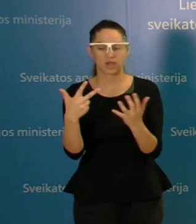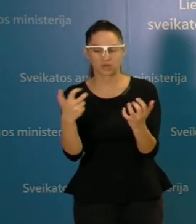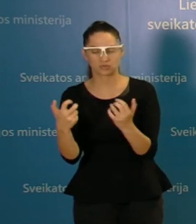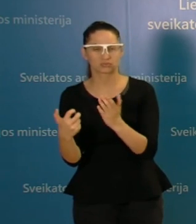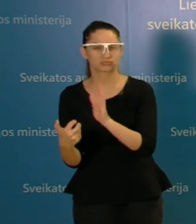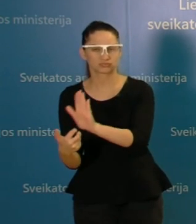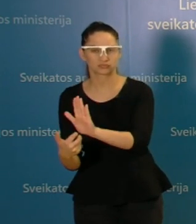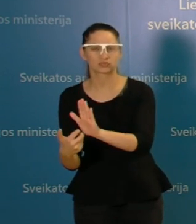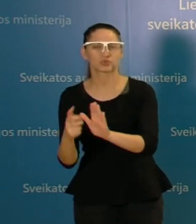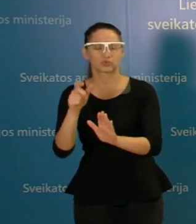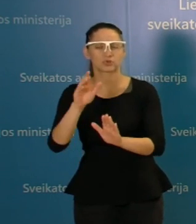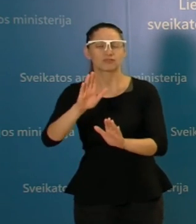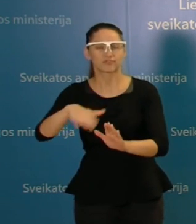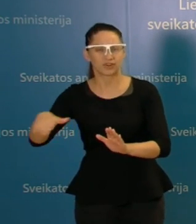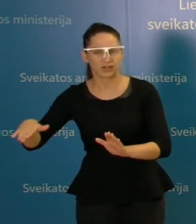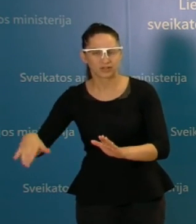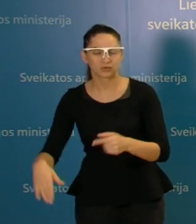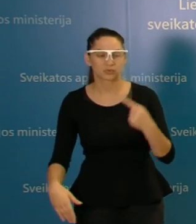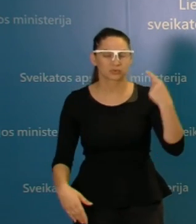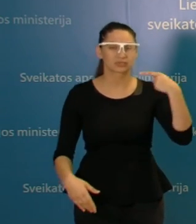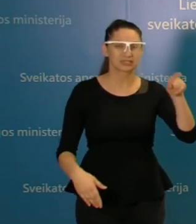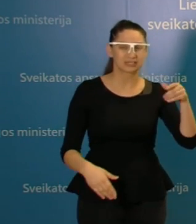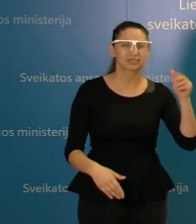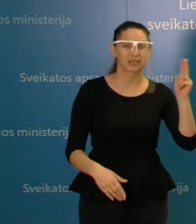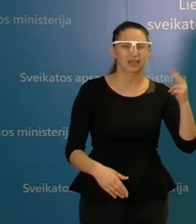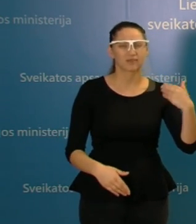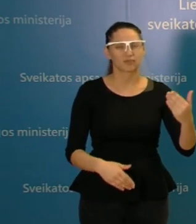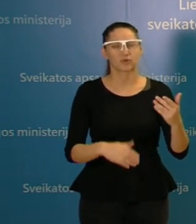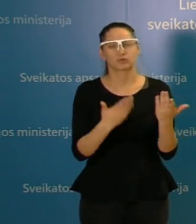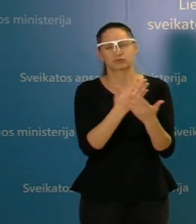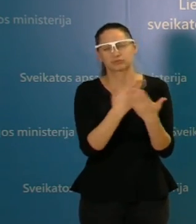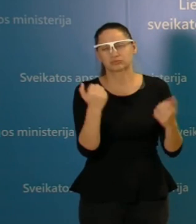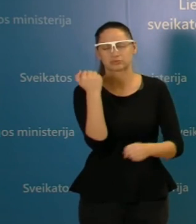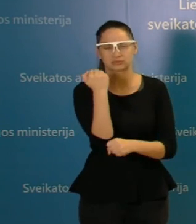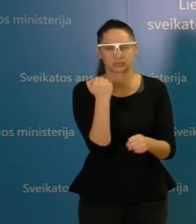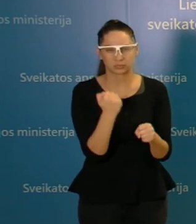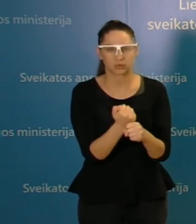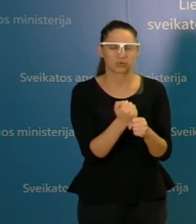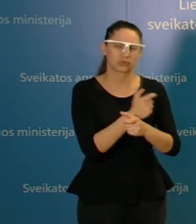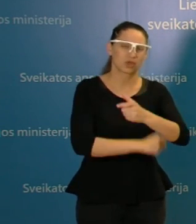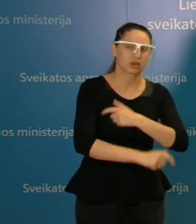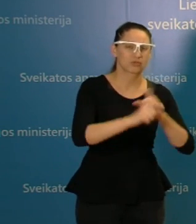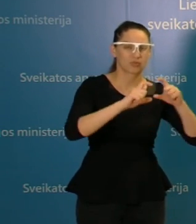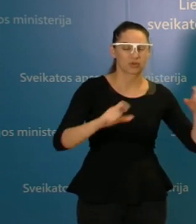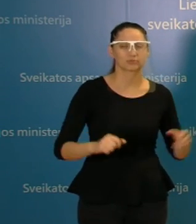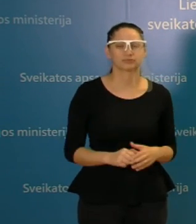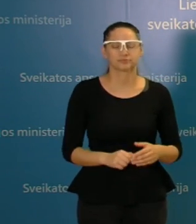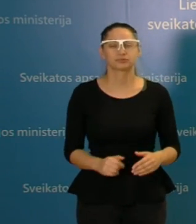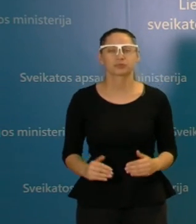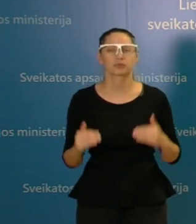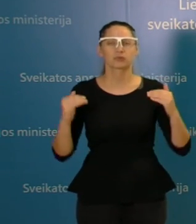tai yra mokiniai, lygiai yra ūkdymo įsteigos, ūkdymo įsteigų, reiškia, darbuotojai. Aukštosiuose mokyklose,